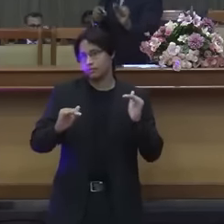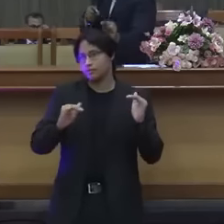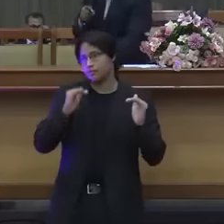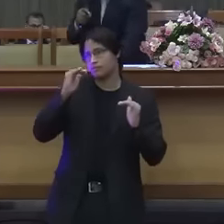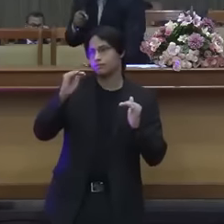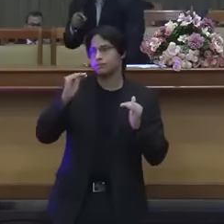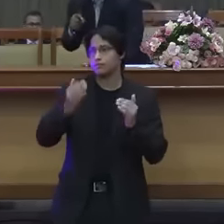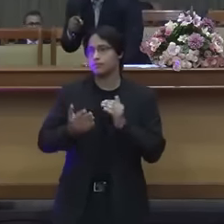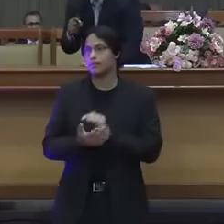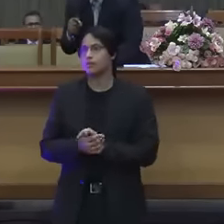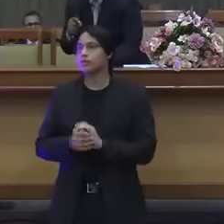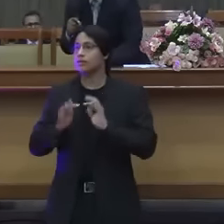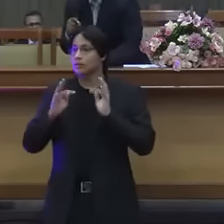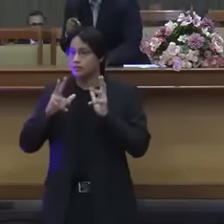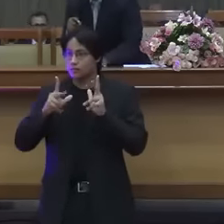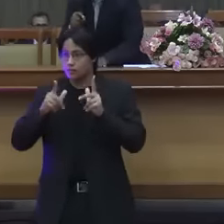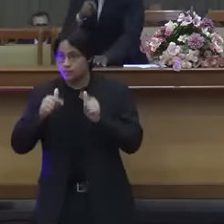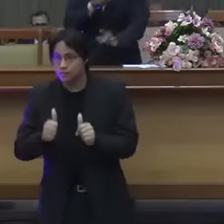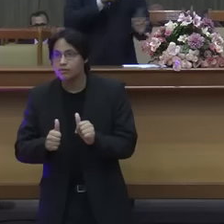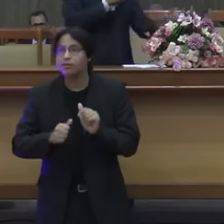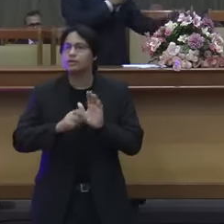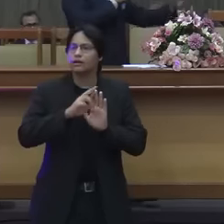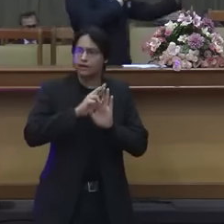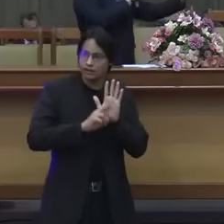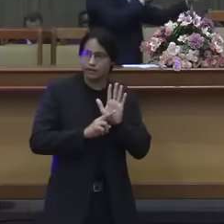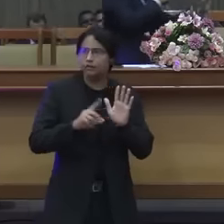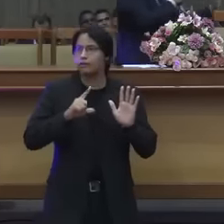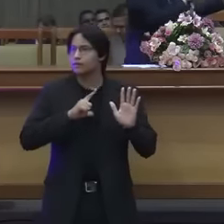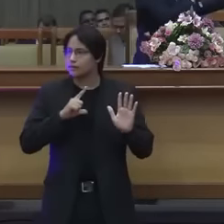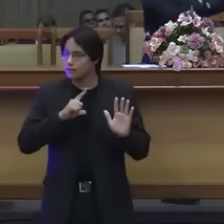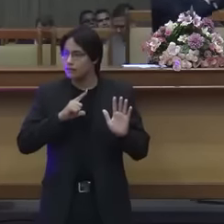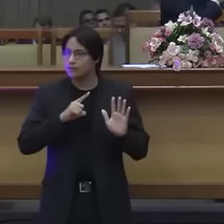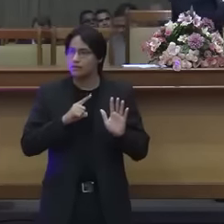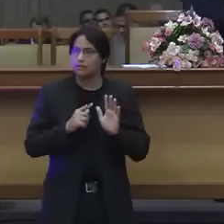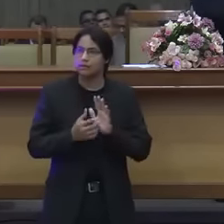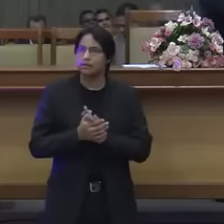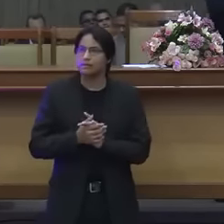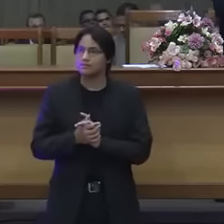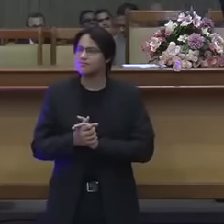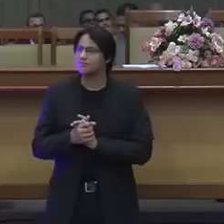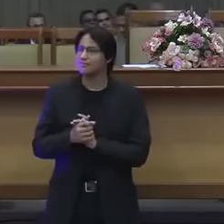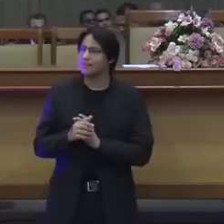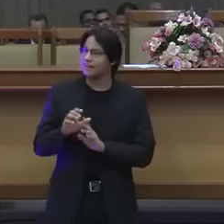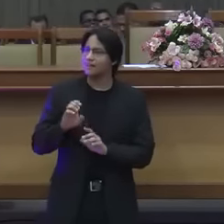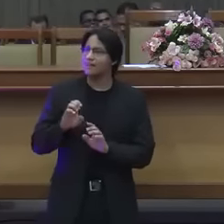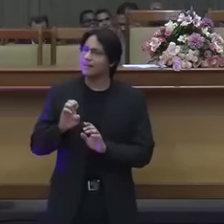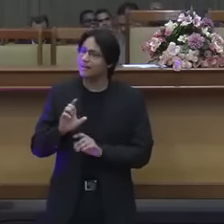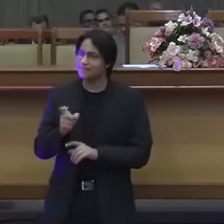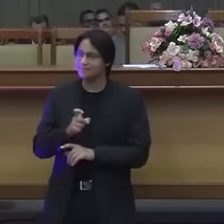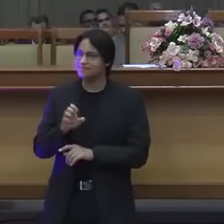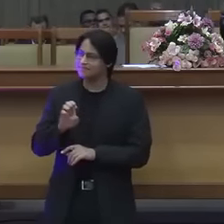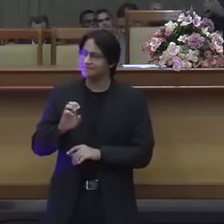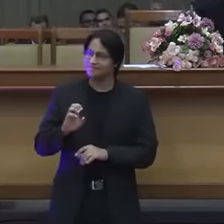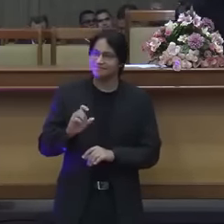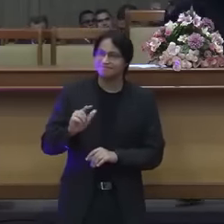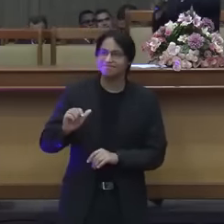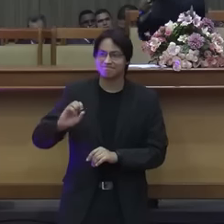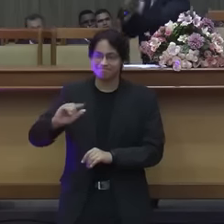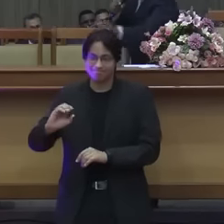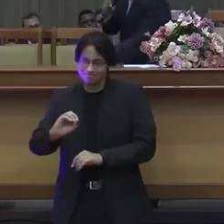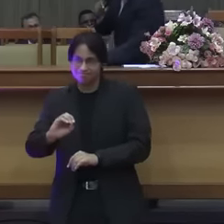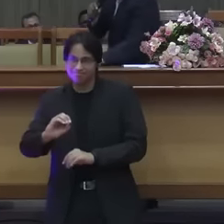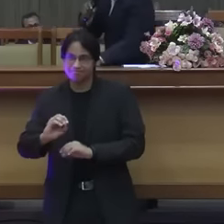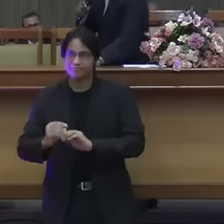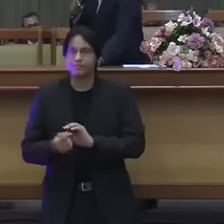toda regra tem uma os judeus eles dividiam a lei em seiscentos e treze